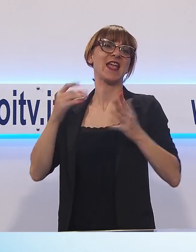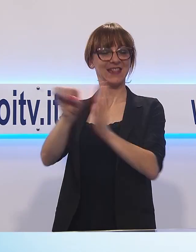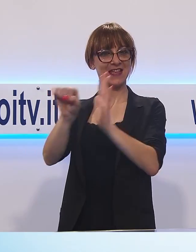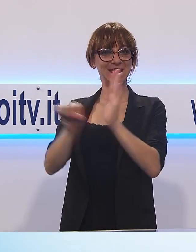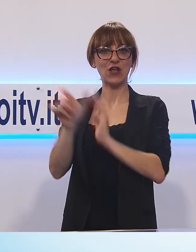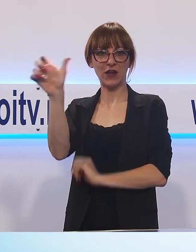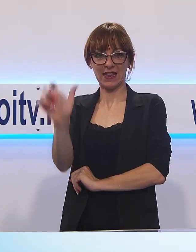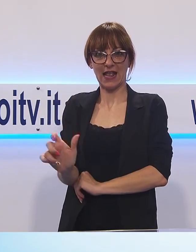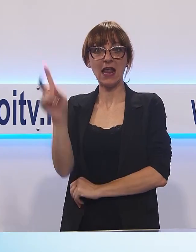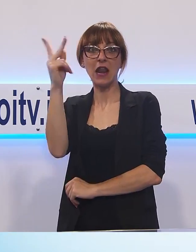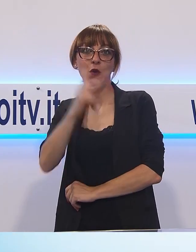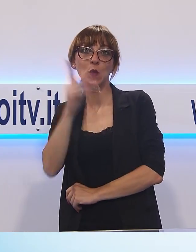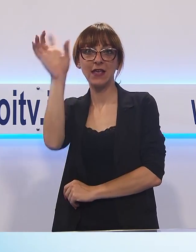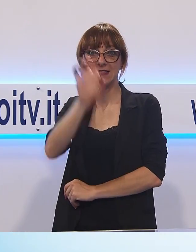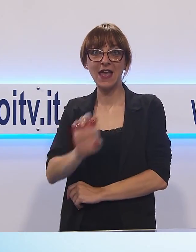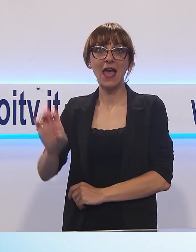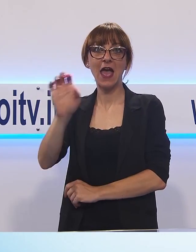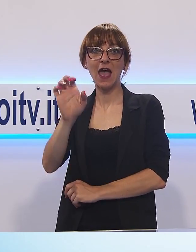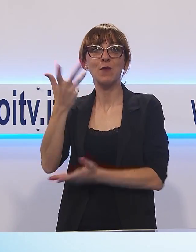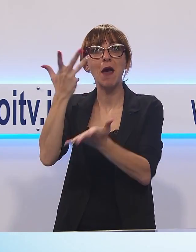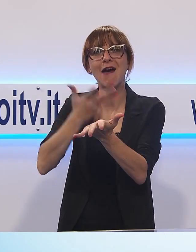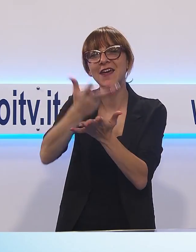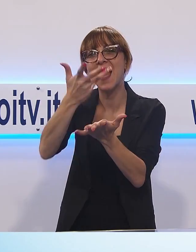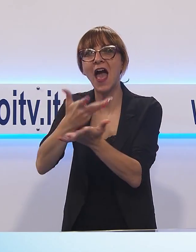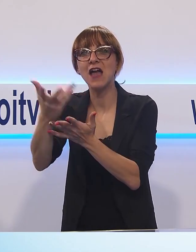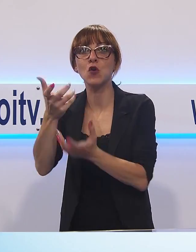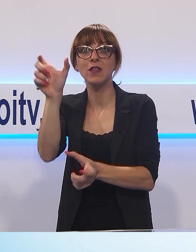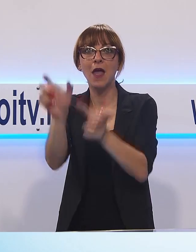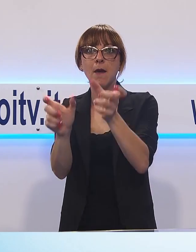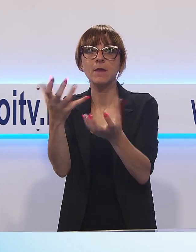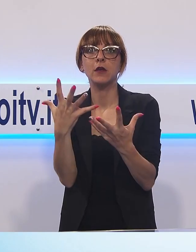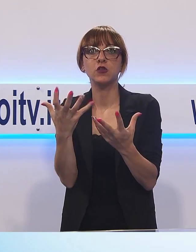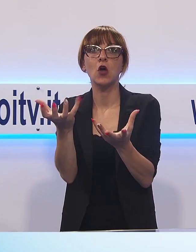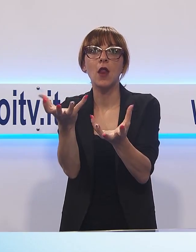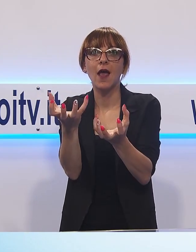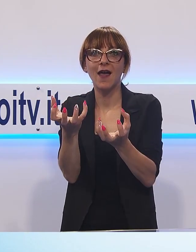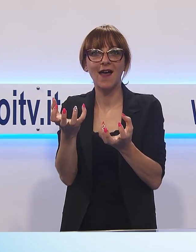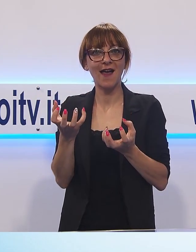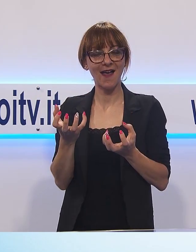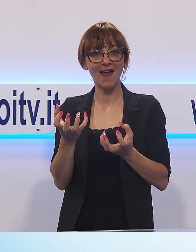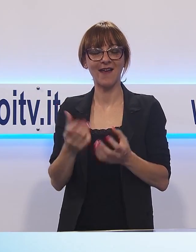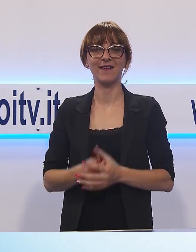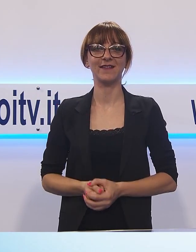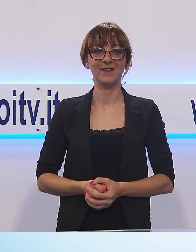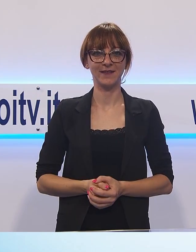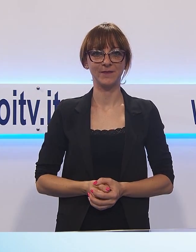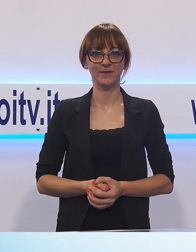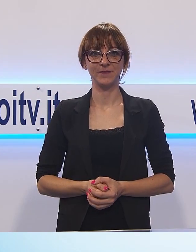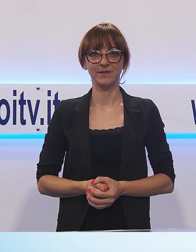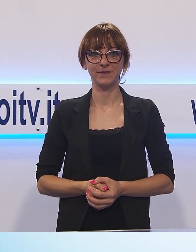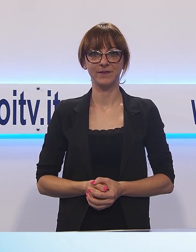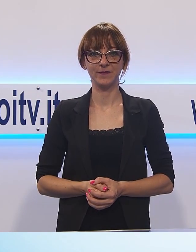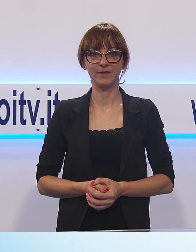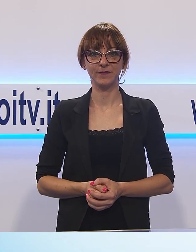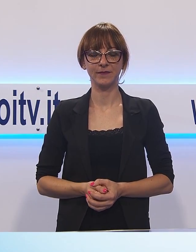europea in maniera così avvincente da convincere, come diceva, centinaia di persone ad assistere alle nostre serate. Nel chiostro di San